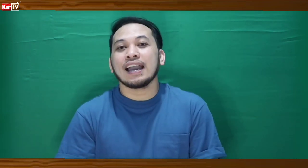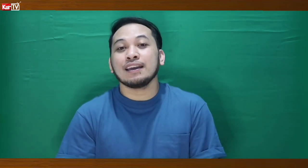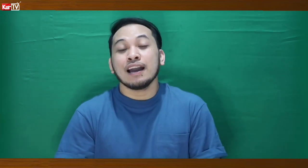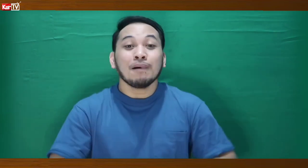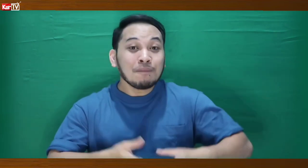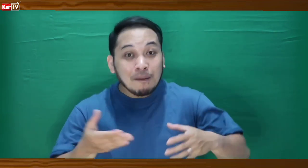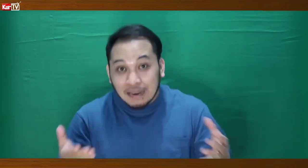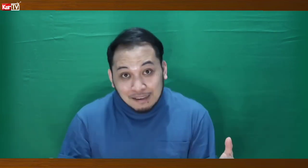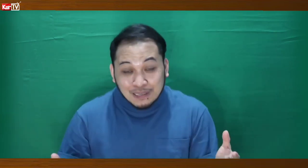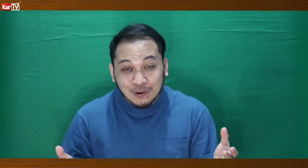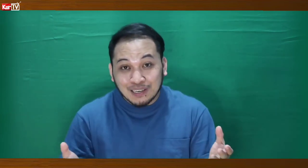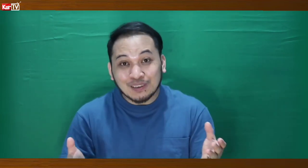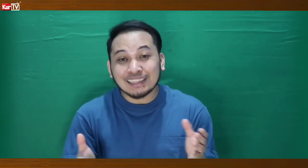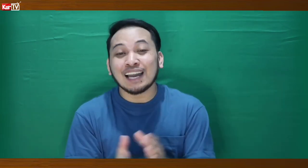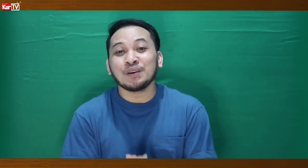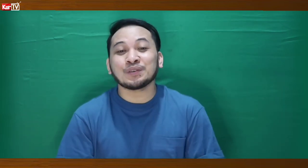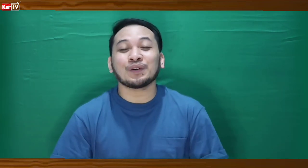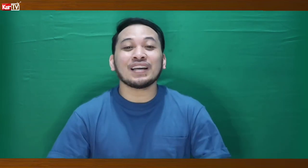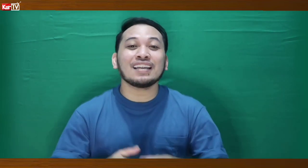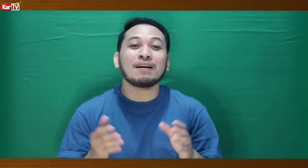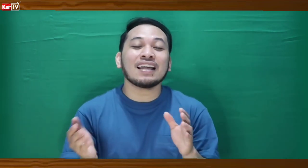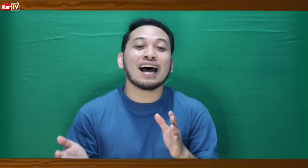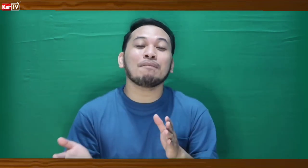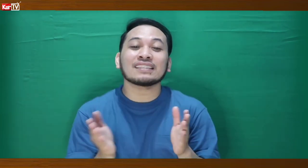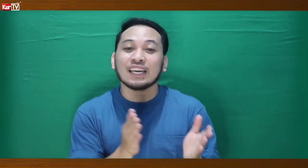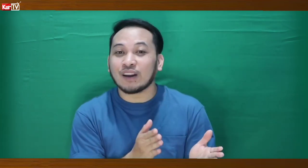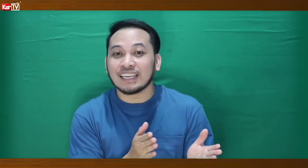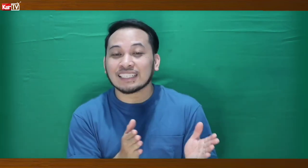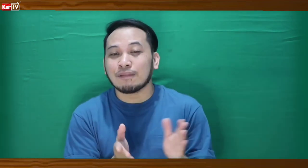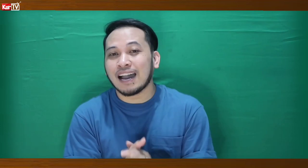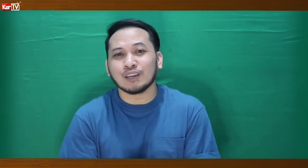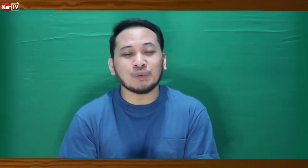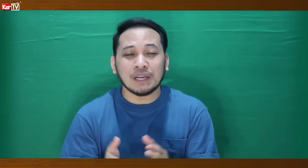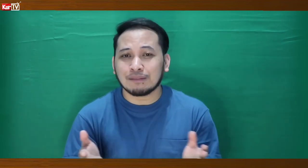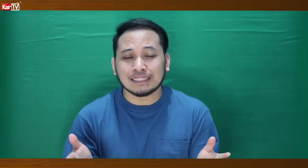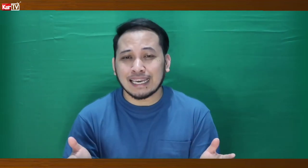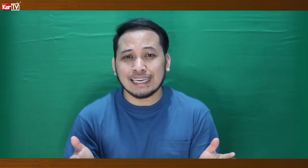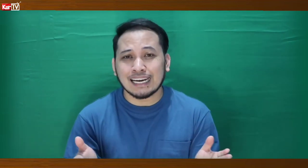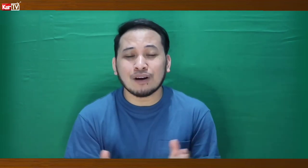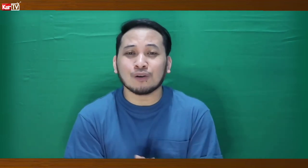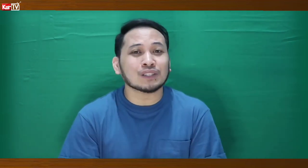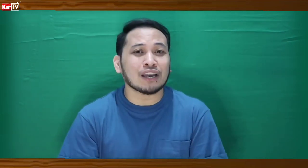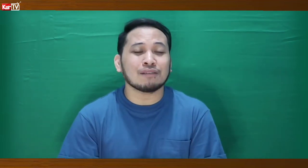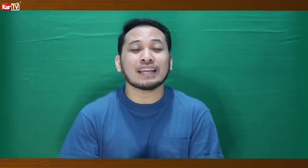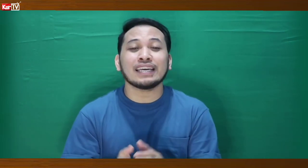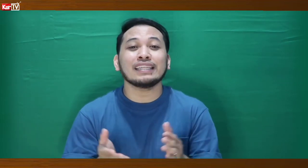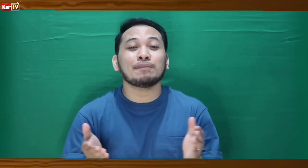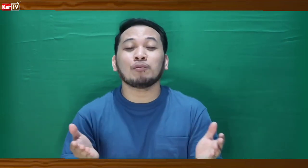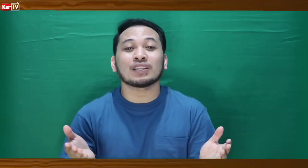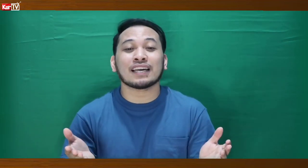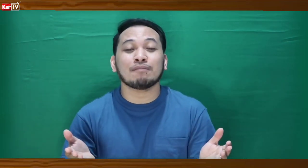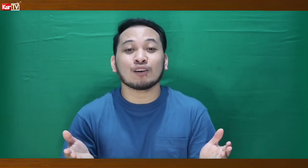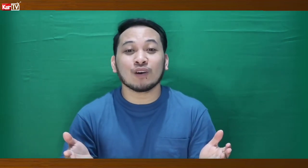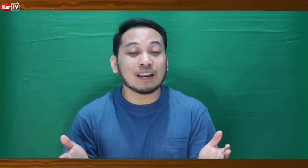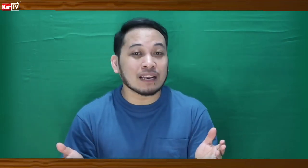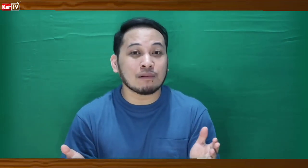ay magbabalikpasukan ulit tayo So kaya naman, habang tayo ay nasa bahay, kung wala naman tayong ginagawa Kung tayo naman ay hindi pumunta sa ibang lugar para